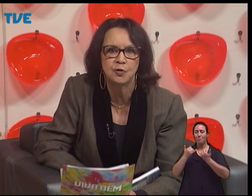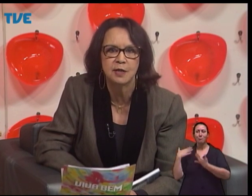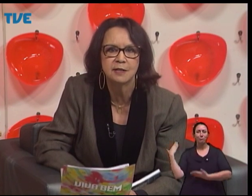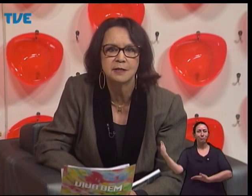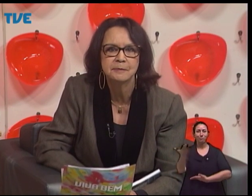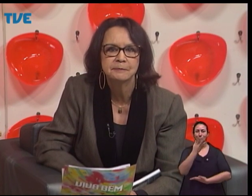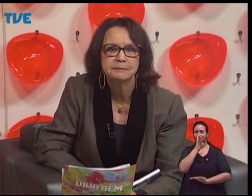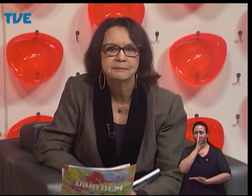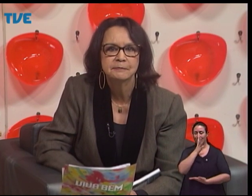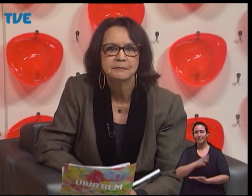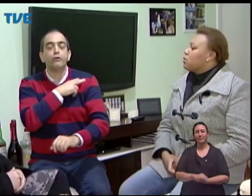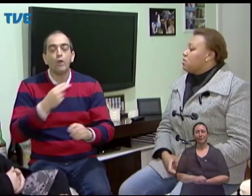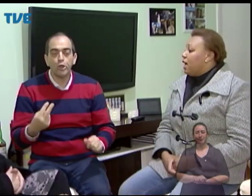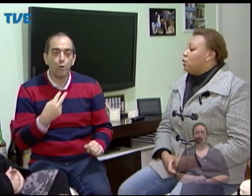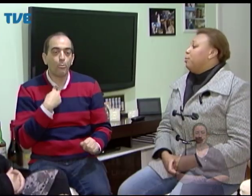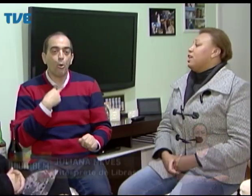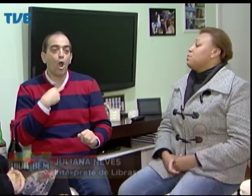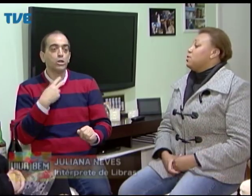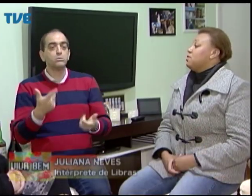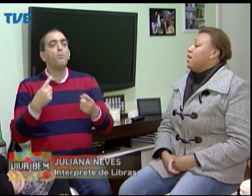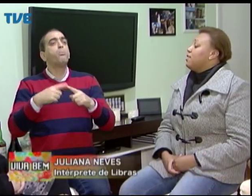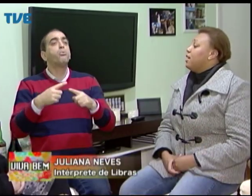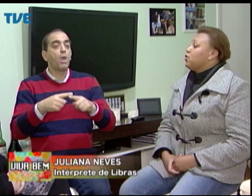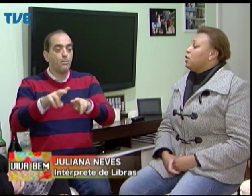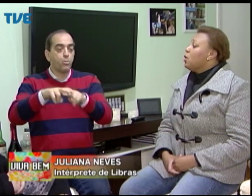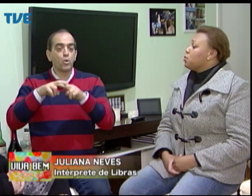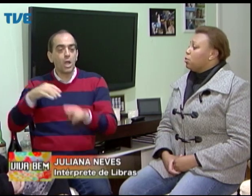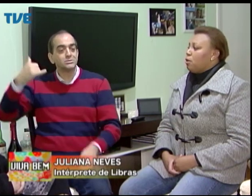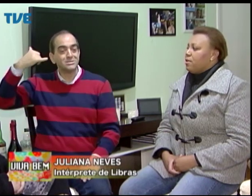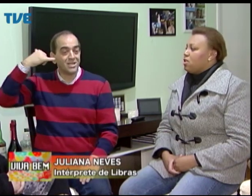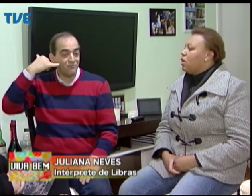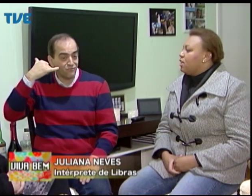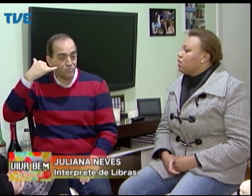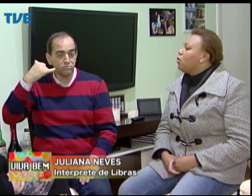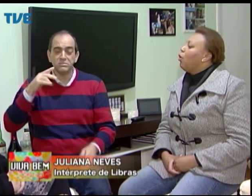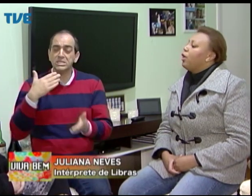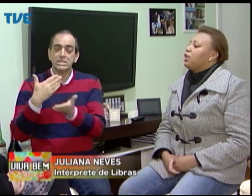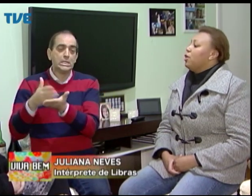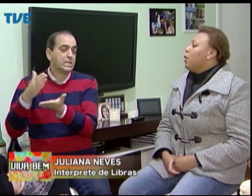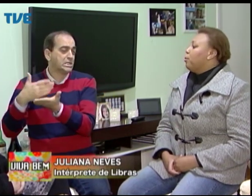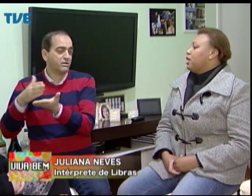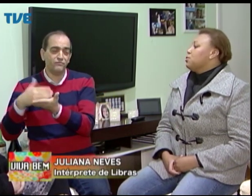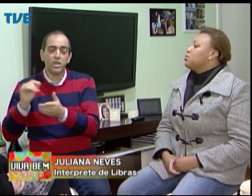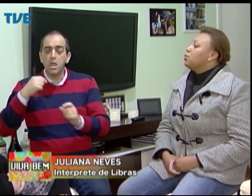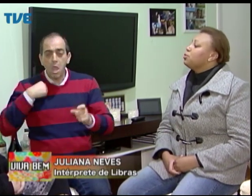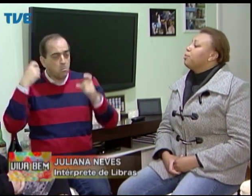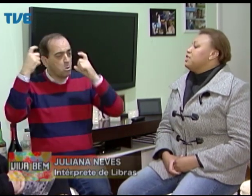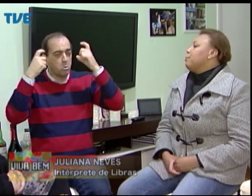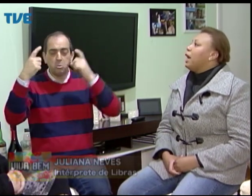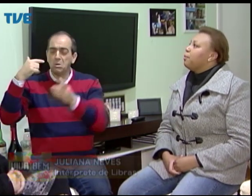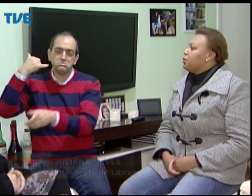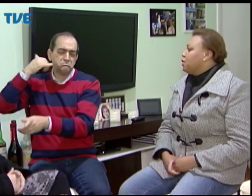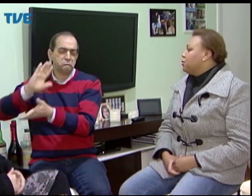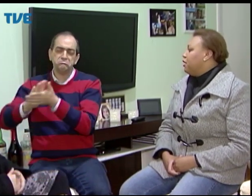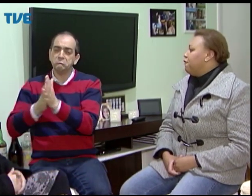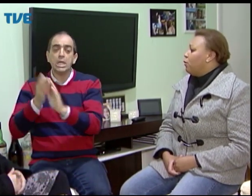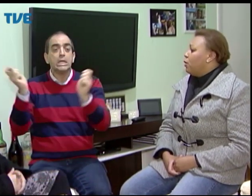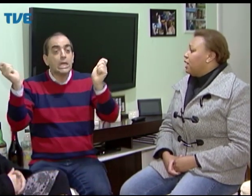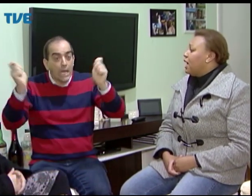nós. As pessoas têm a ideia de que o surdo não pode ser coordenador, porque o surdo, por exemplo, não pode entender o telefone.